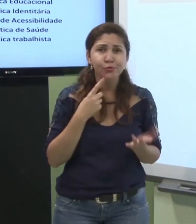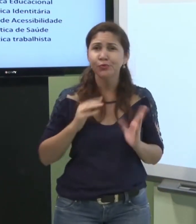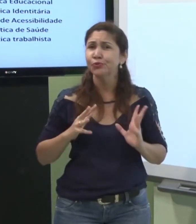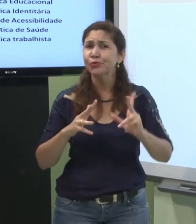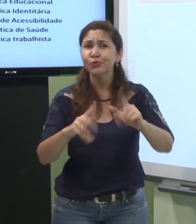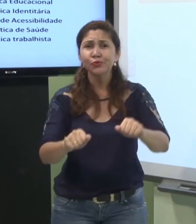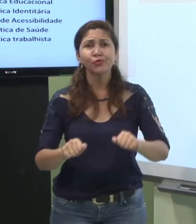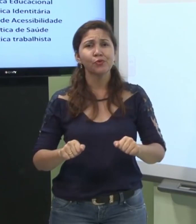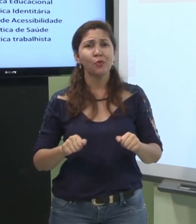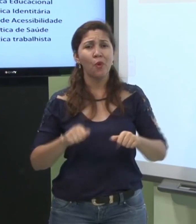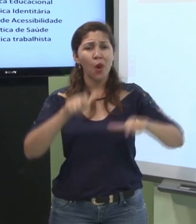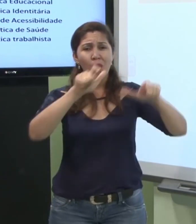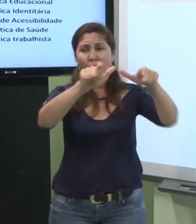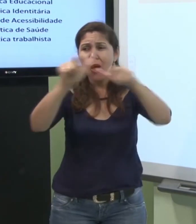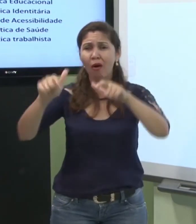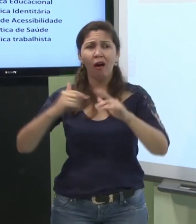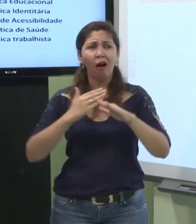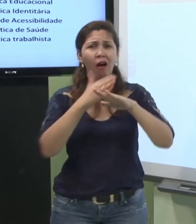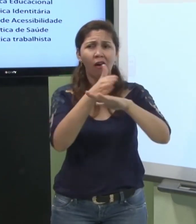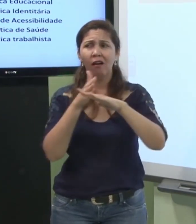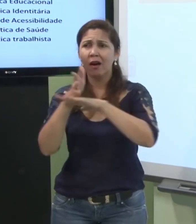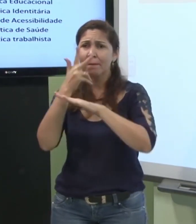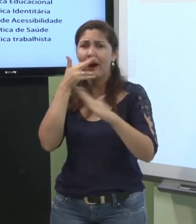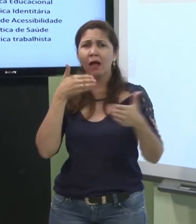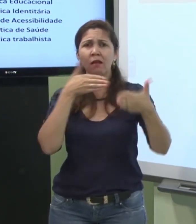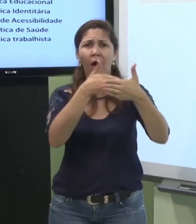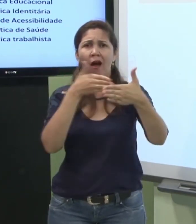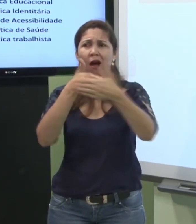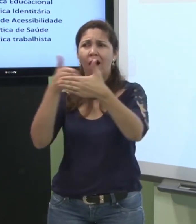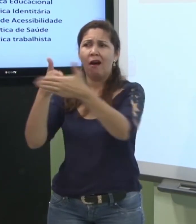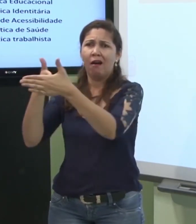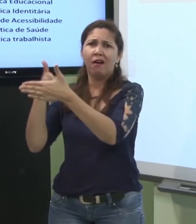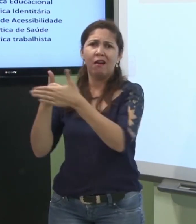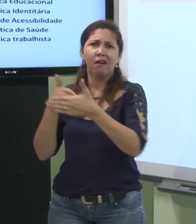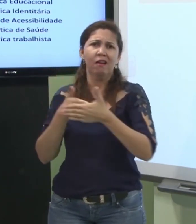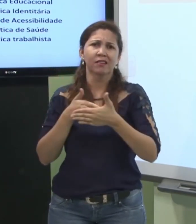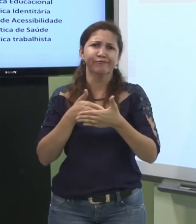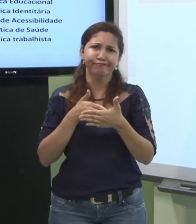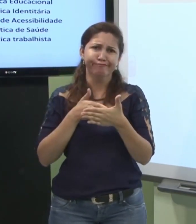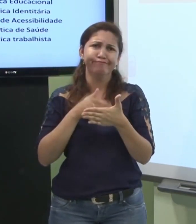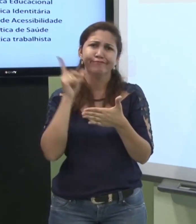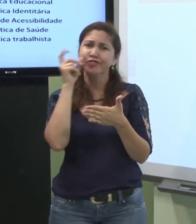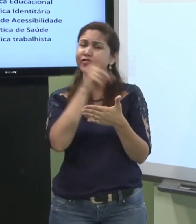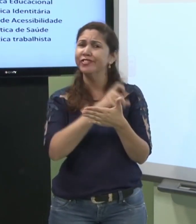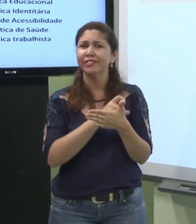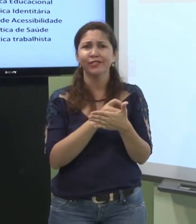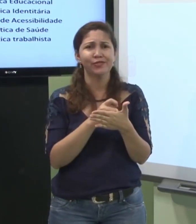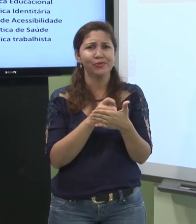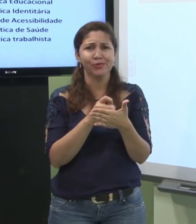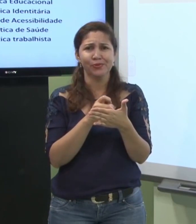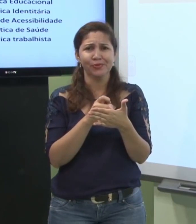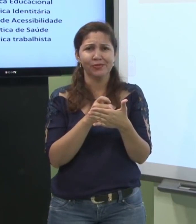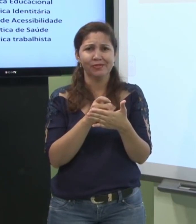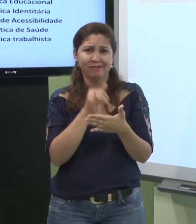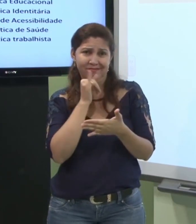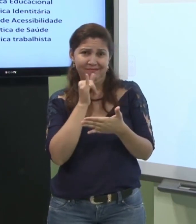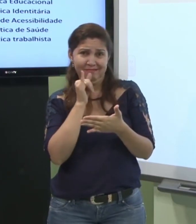cego o surdo luta por acessibilidade em vários locais que tem essas dificuldades essas barreiras